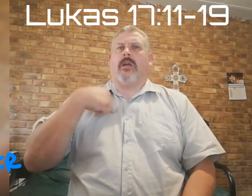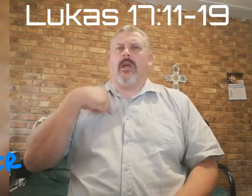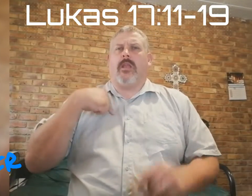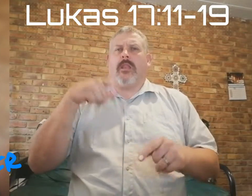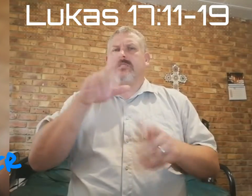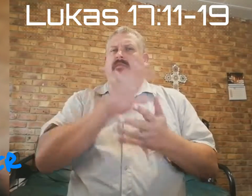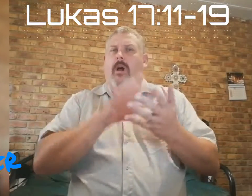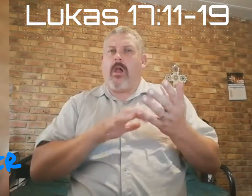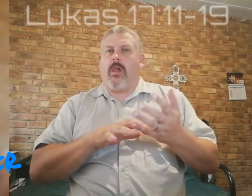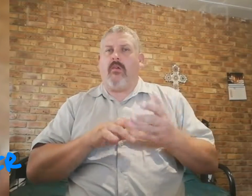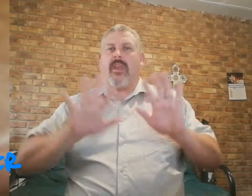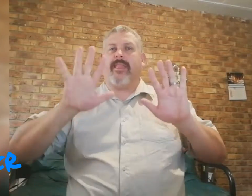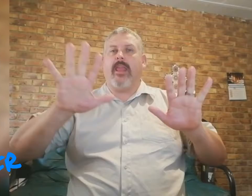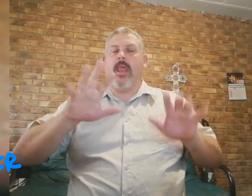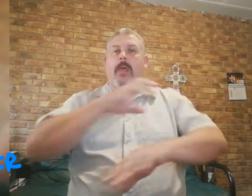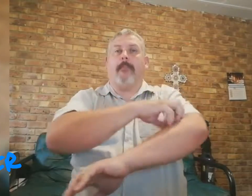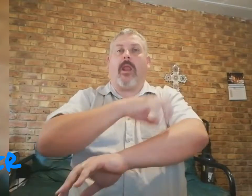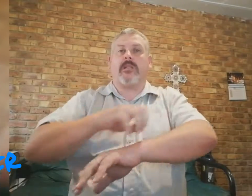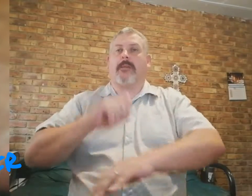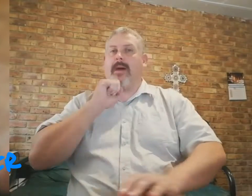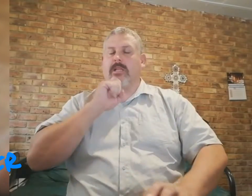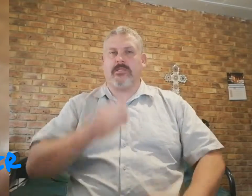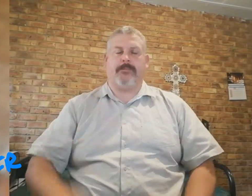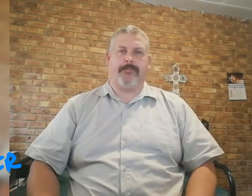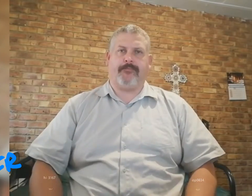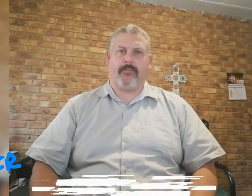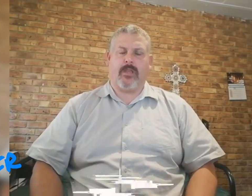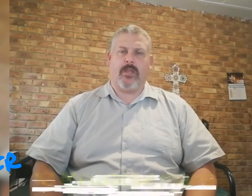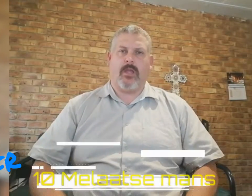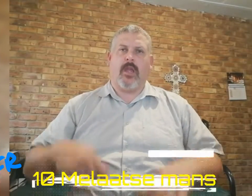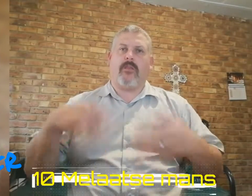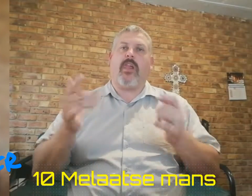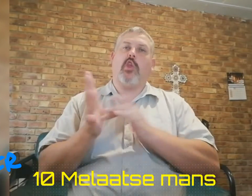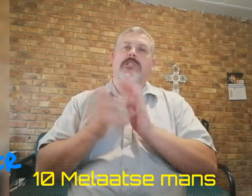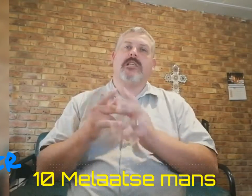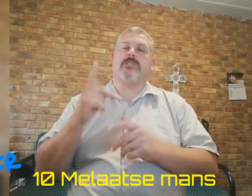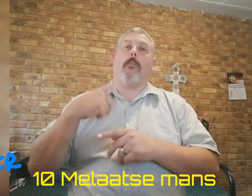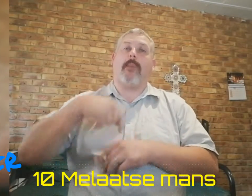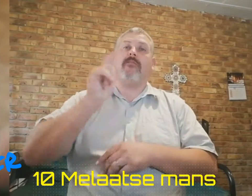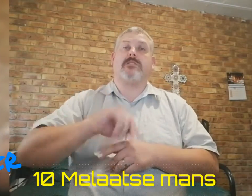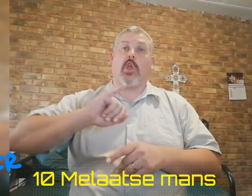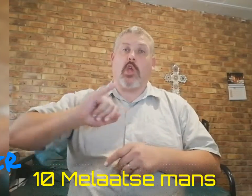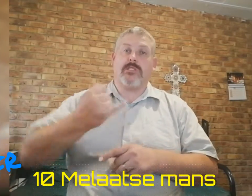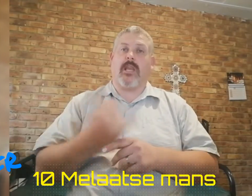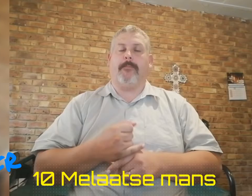Dit is die verhaal van een 10 malatse man, terwijl Jesus op patas na die huiseling